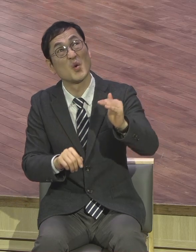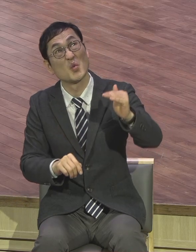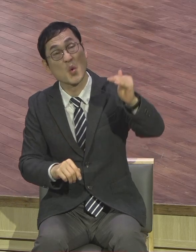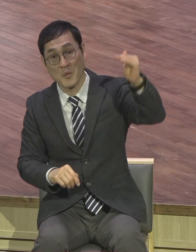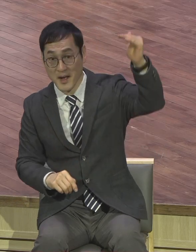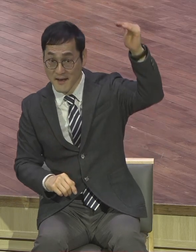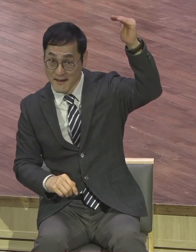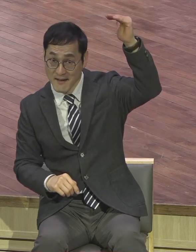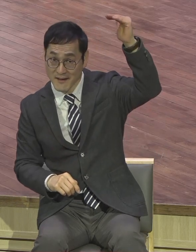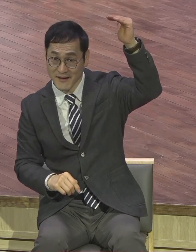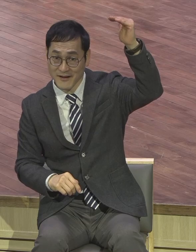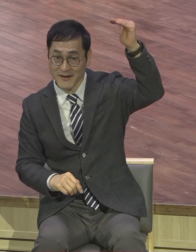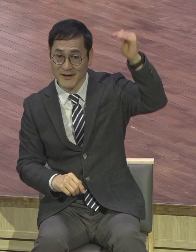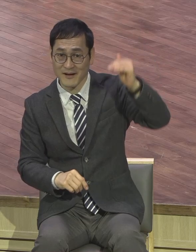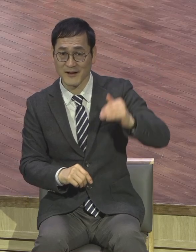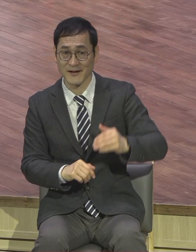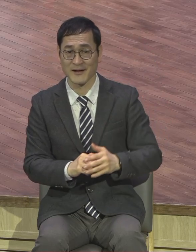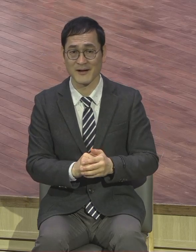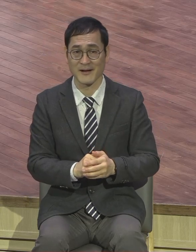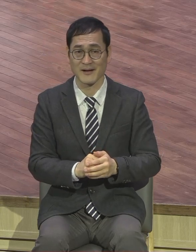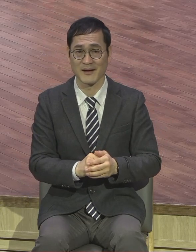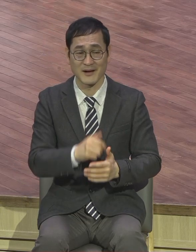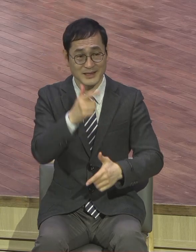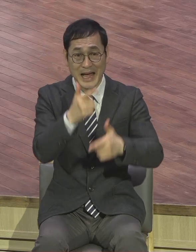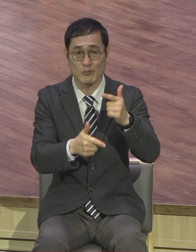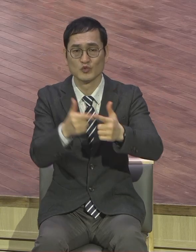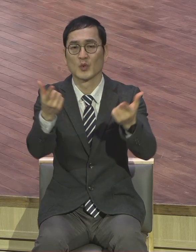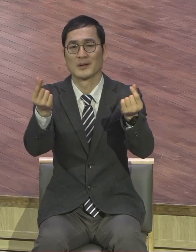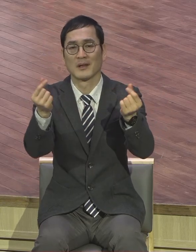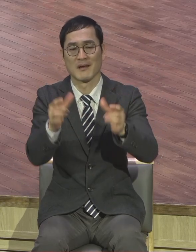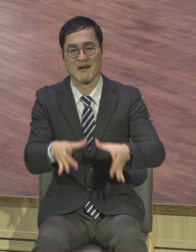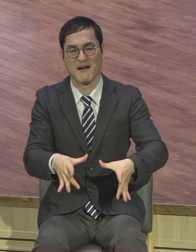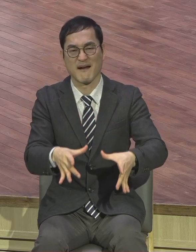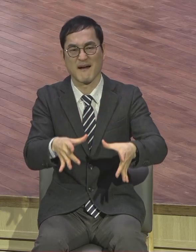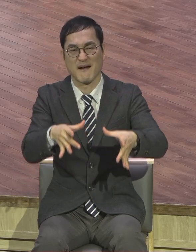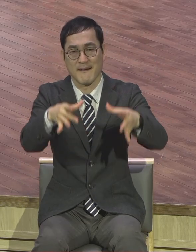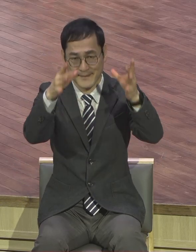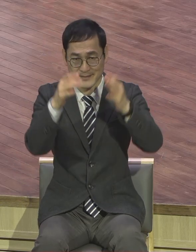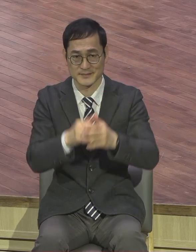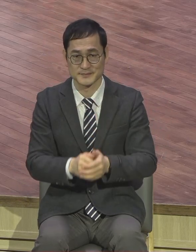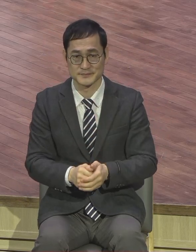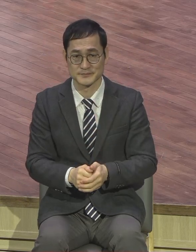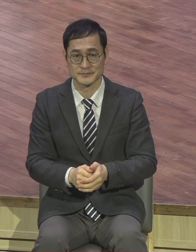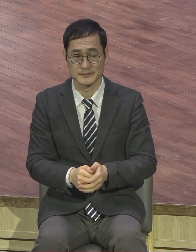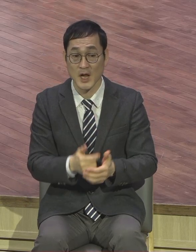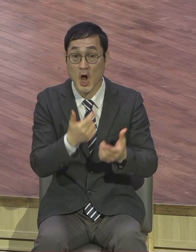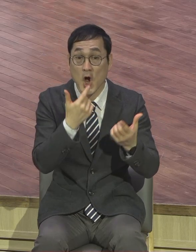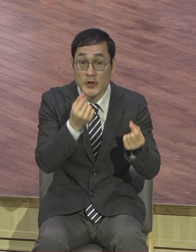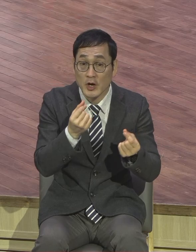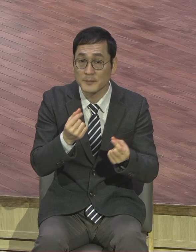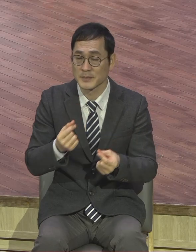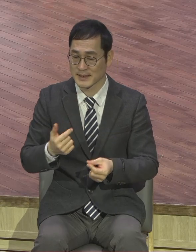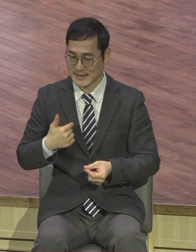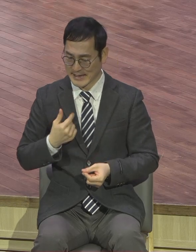하나님의 나라는 이렇게 적지만 아주 작지만 보다 끝없는 존재이지만